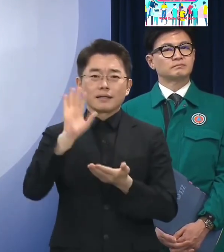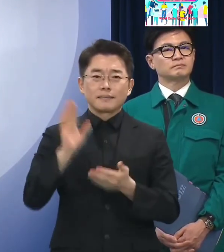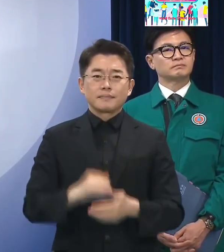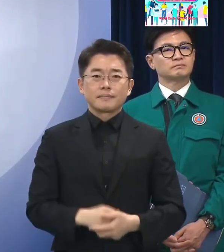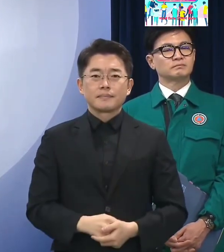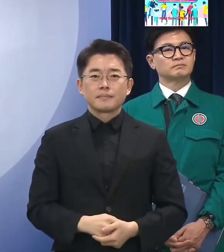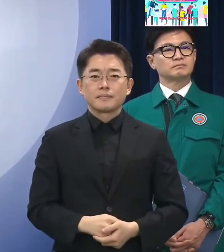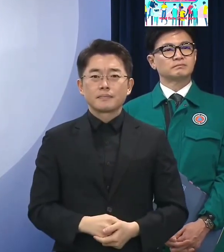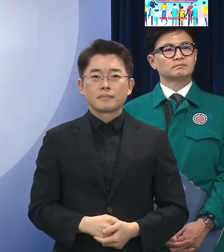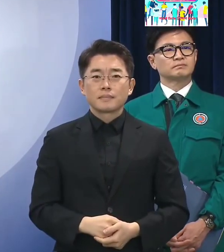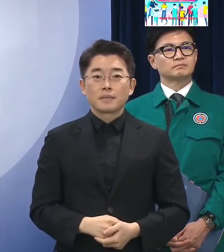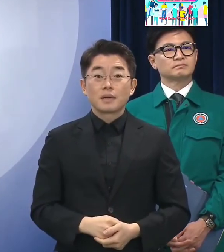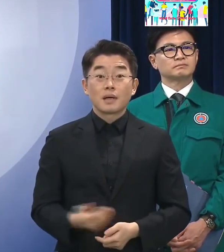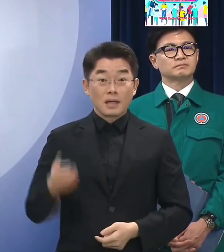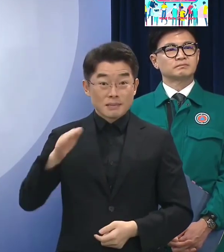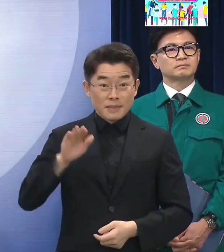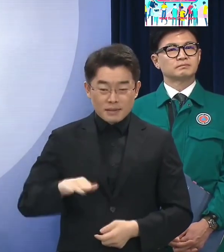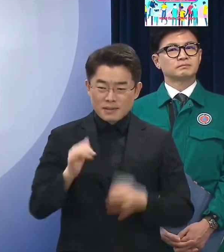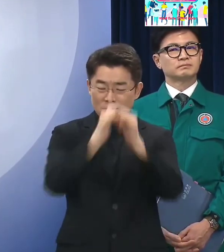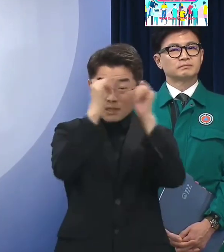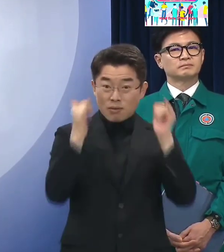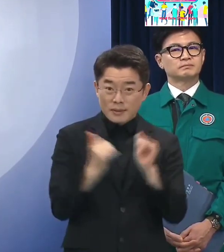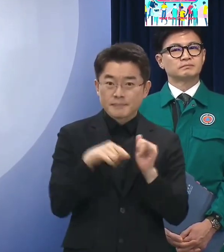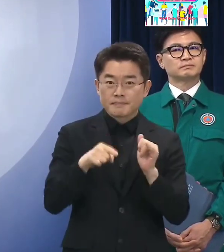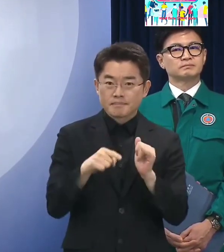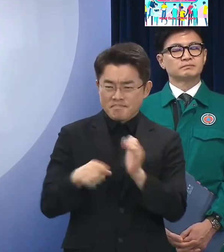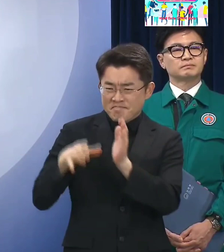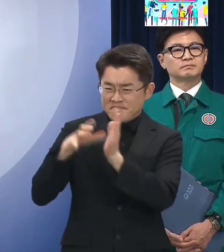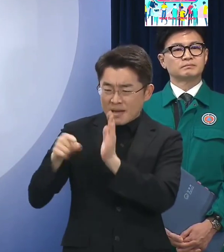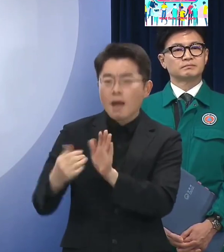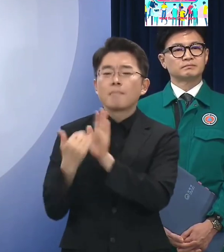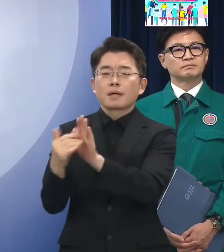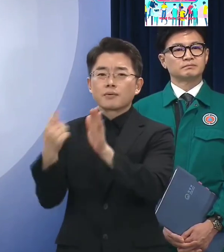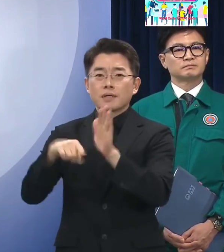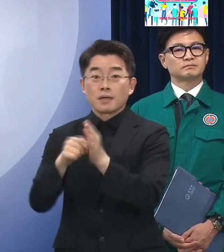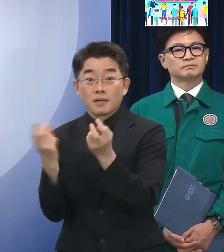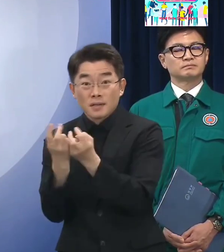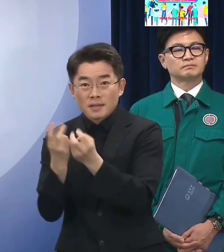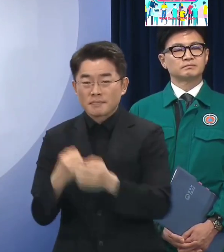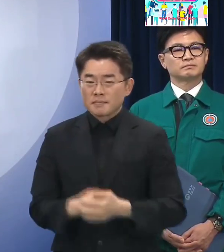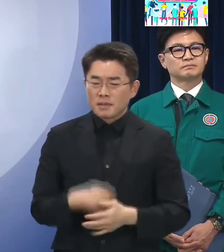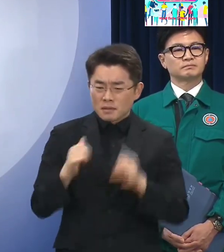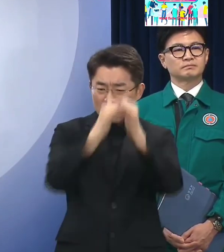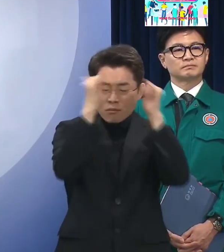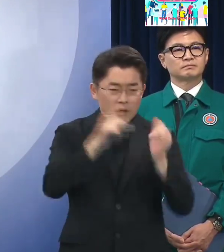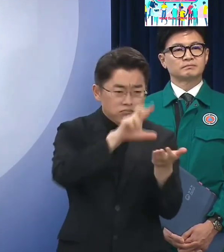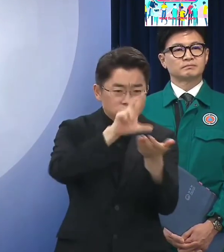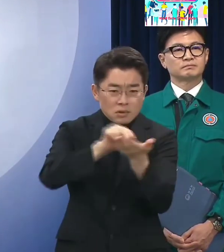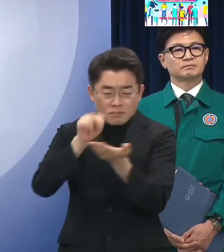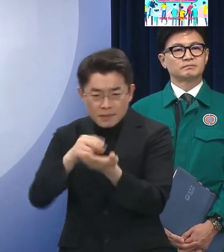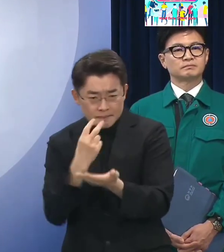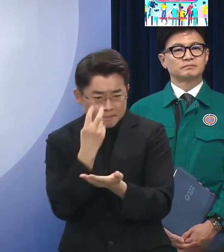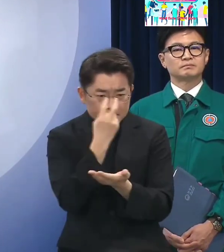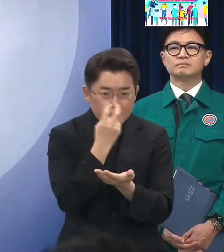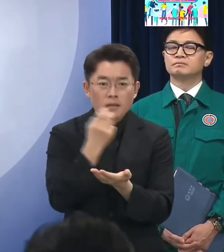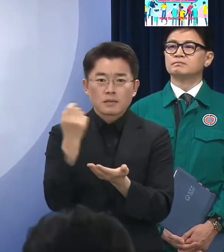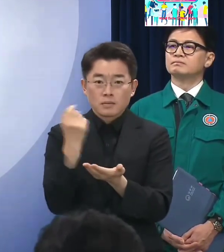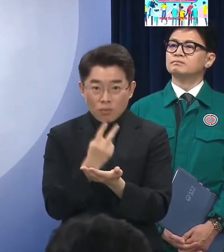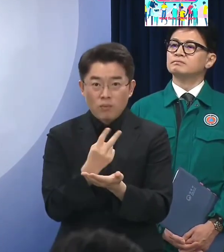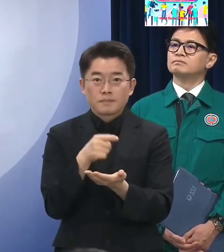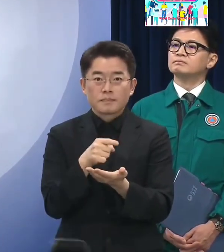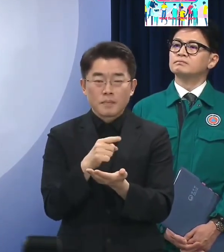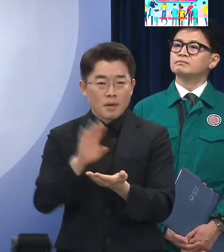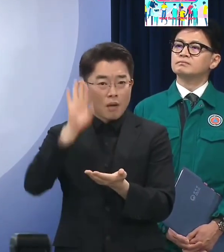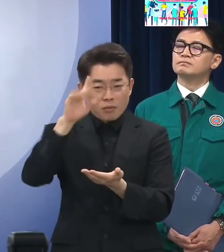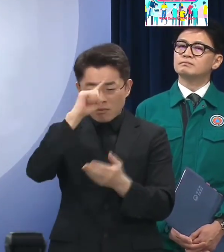사회의 또 다른 이상동기 범죄를 예방하기 위해서는 이러한 사회적 현상을 고찰하고 정책적 방향에 대해서도